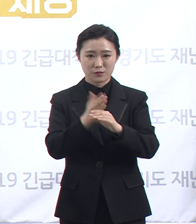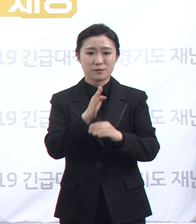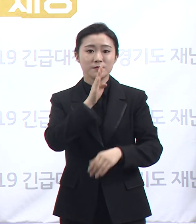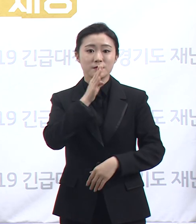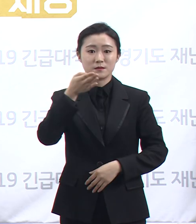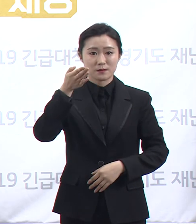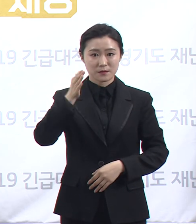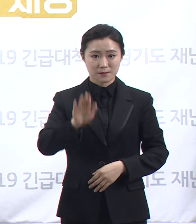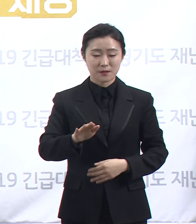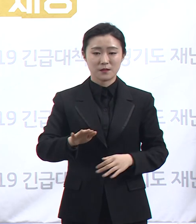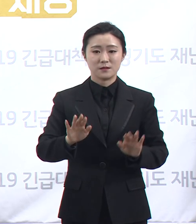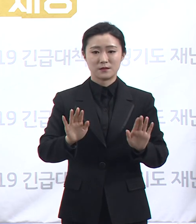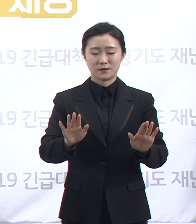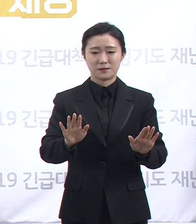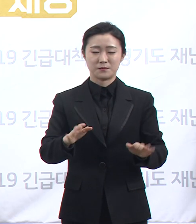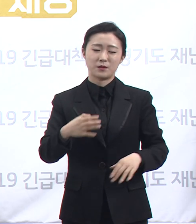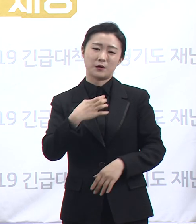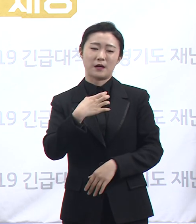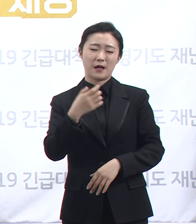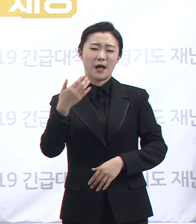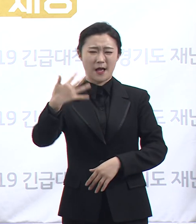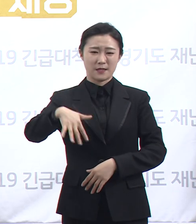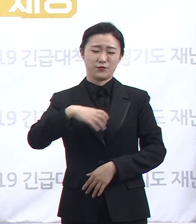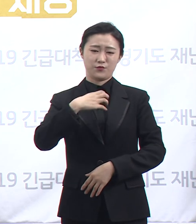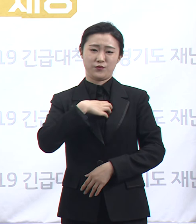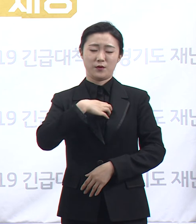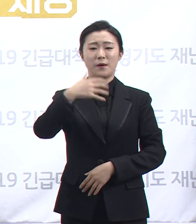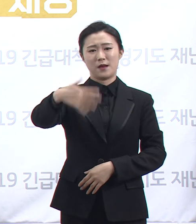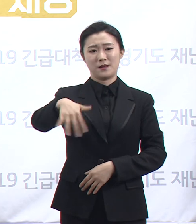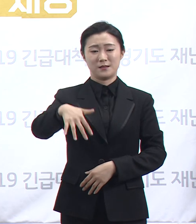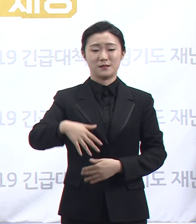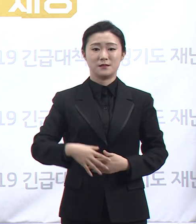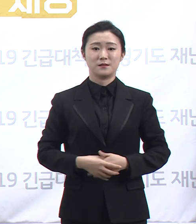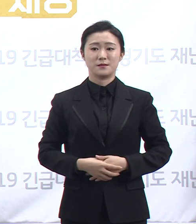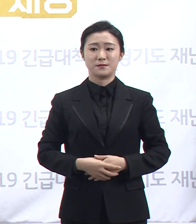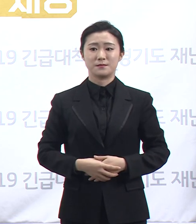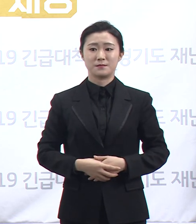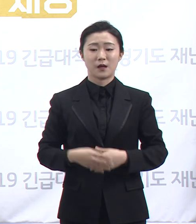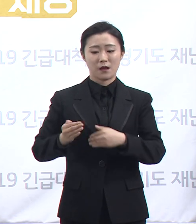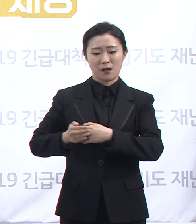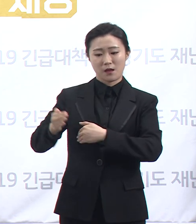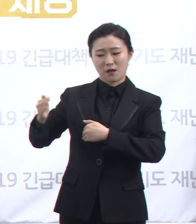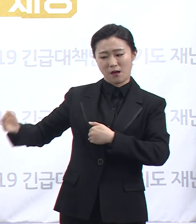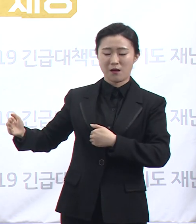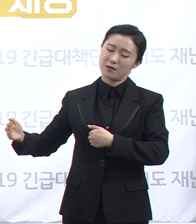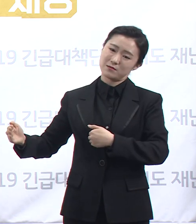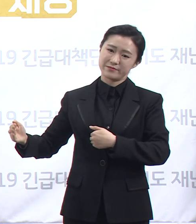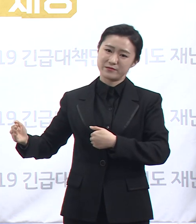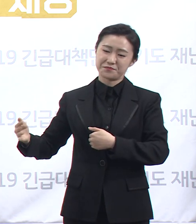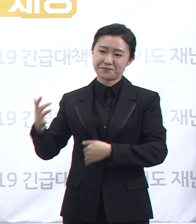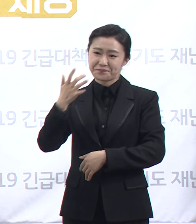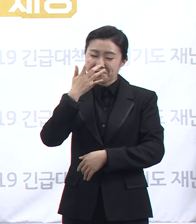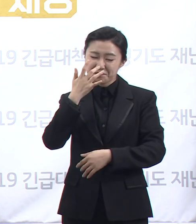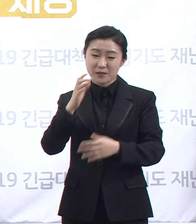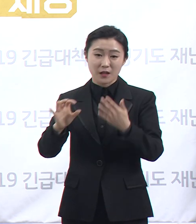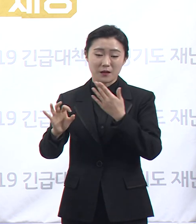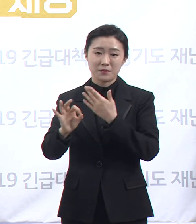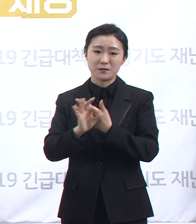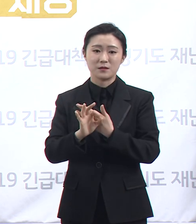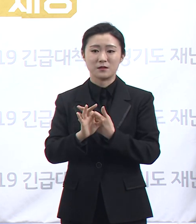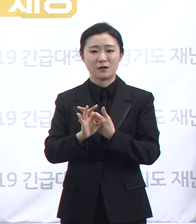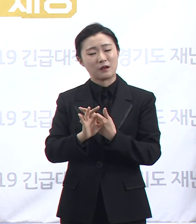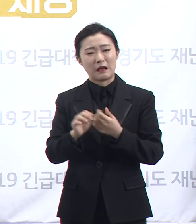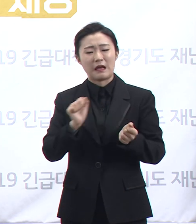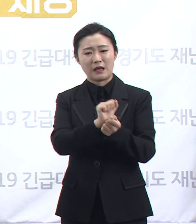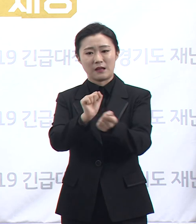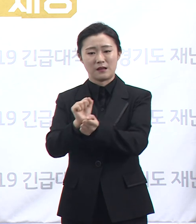우려가 확산되고 있습니다. 물리적 거리두기를 소홀히 한다면 감염병 재확산으로 인한 돌이킬 수 없는